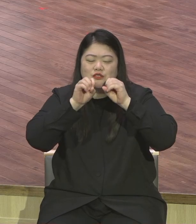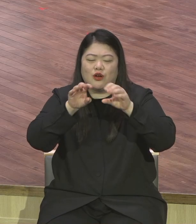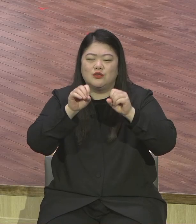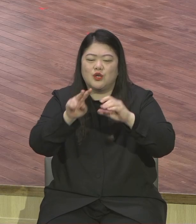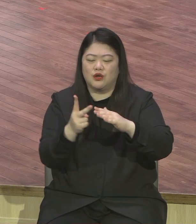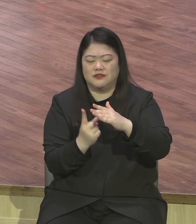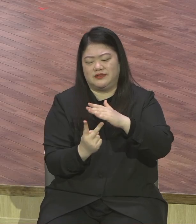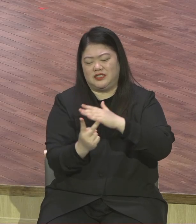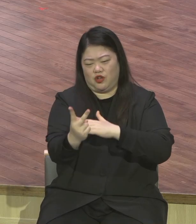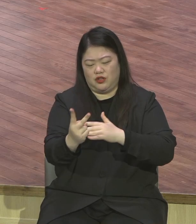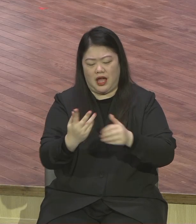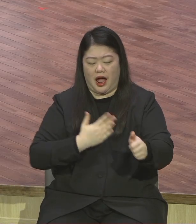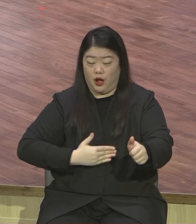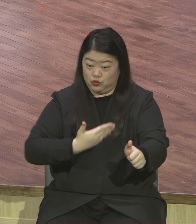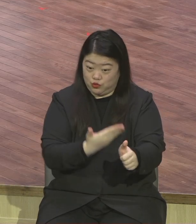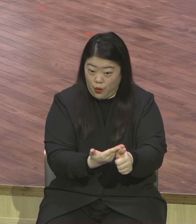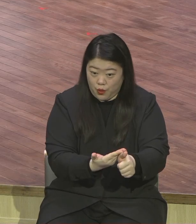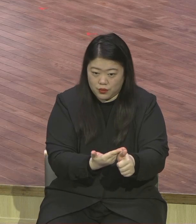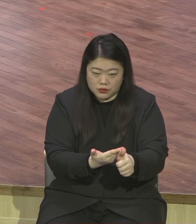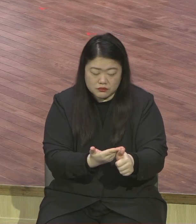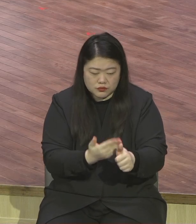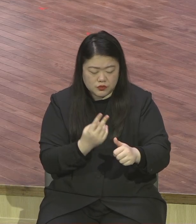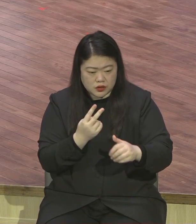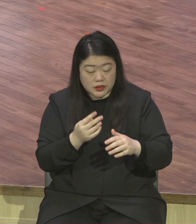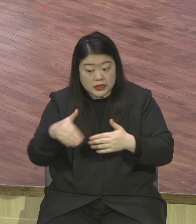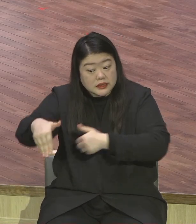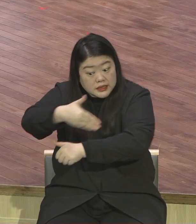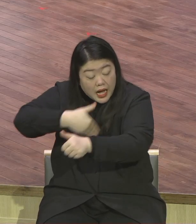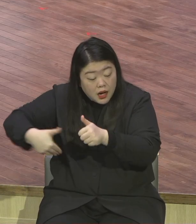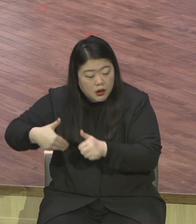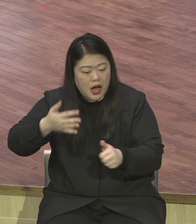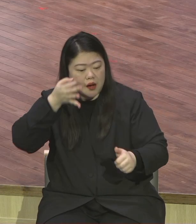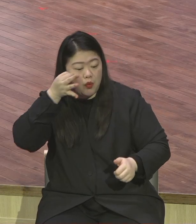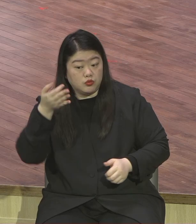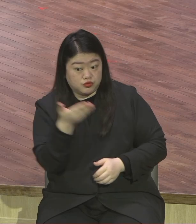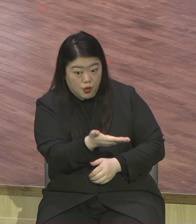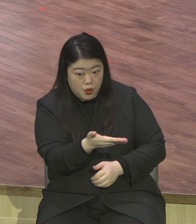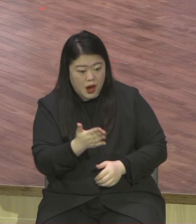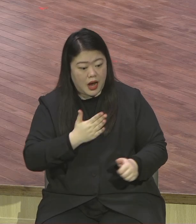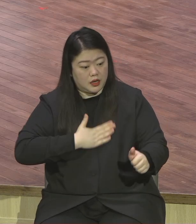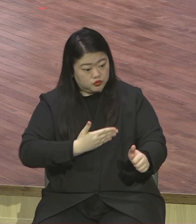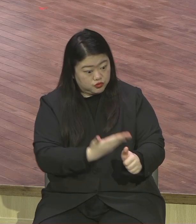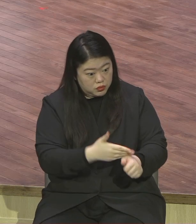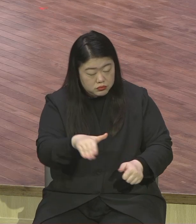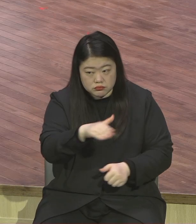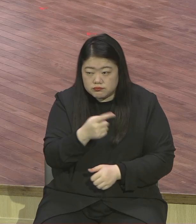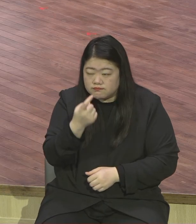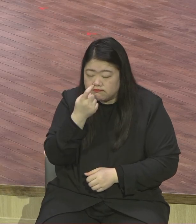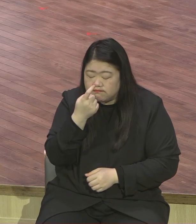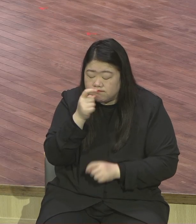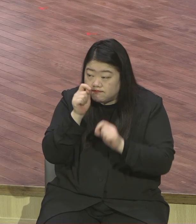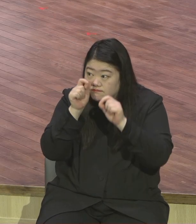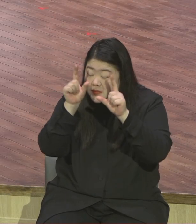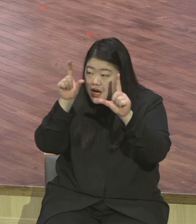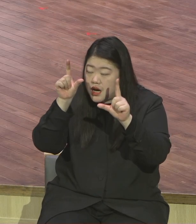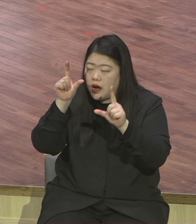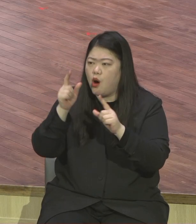생각이 달라 완전히 가치관이 달라 인생관이 달라 영혼의 모든 랩런턴은